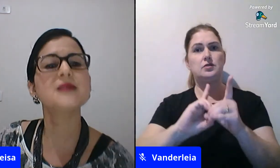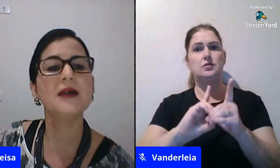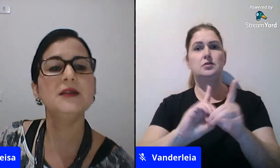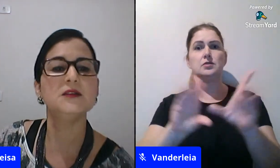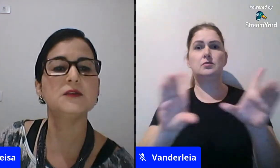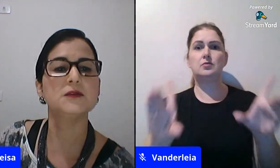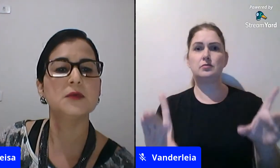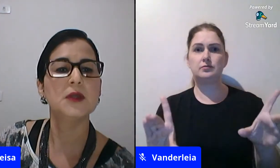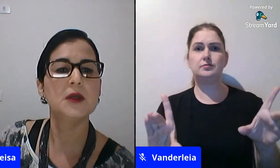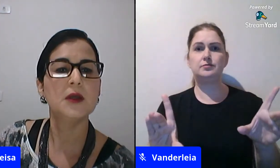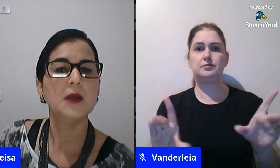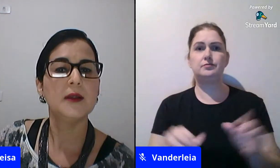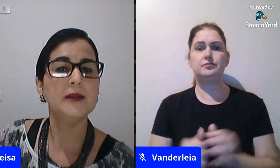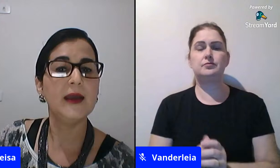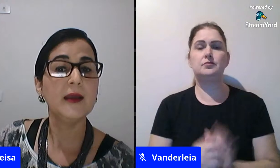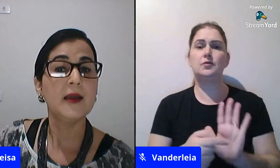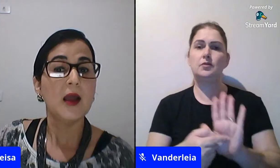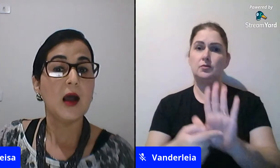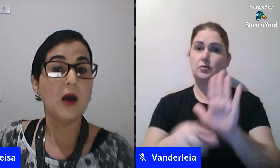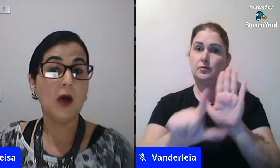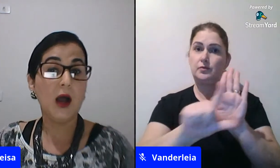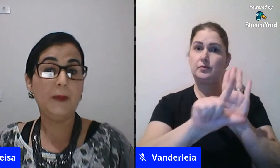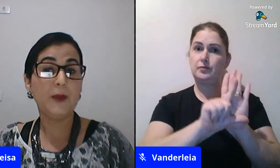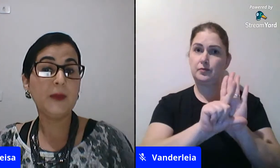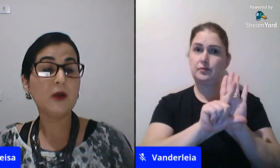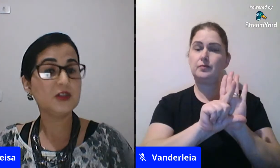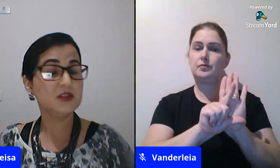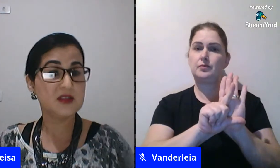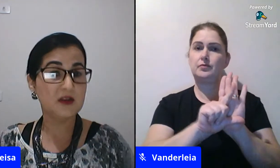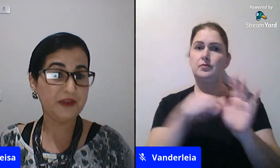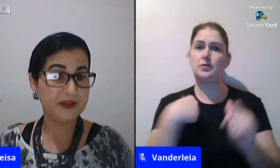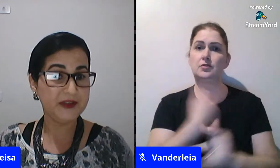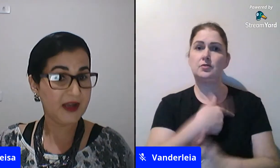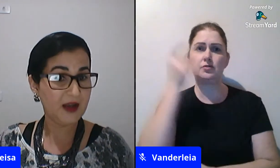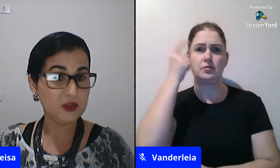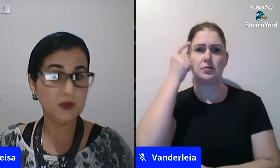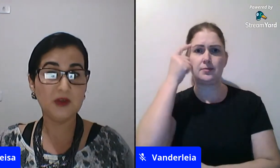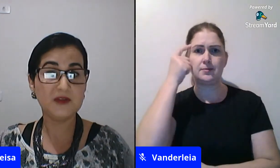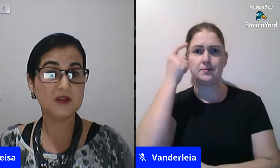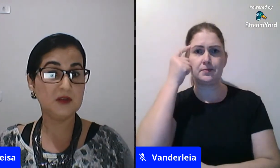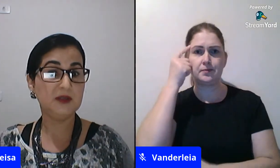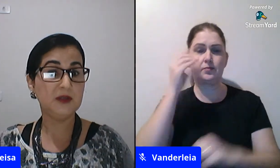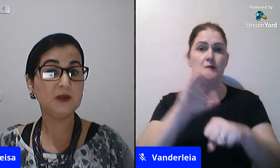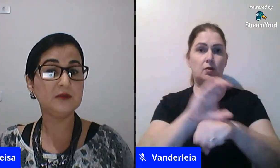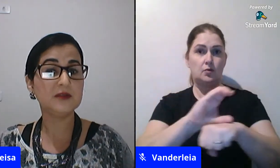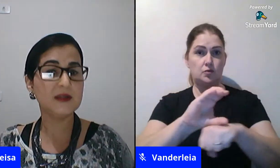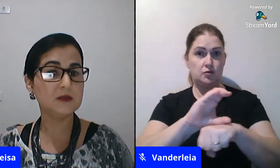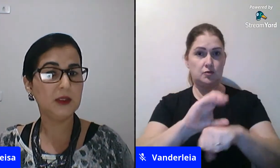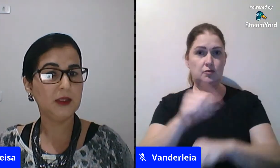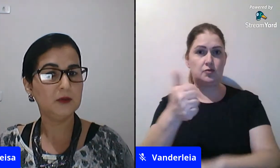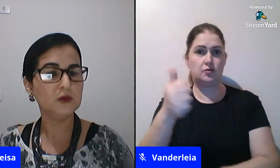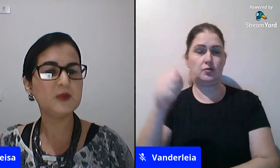gente pensar nisso. A própria Constituição Federal de 1988 traz o quê? Os